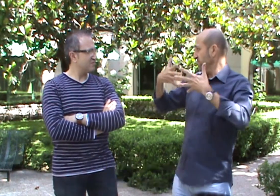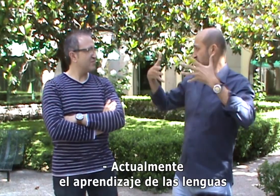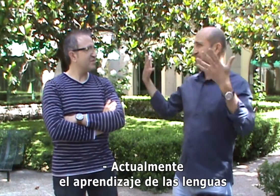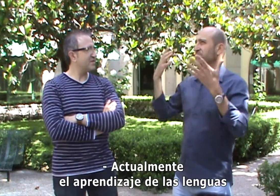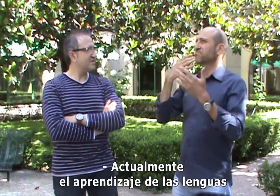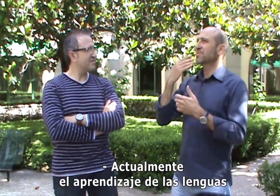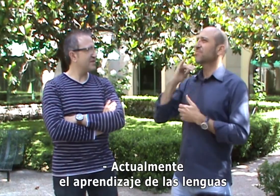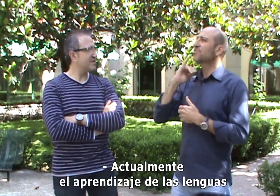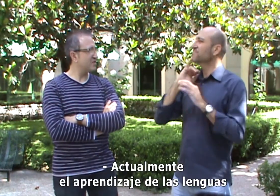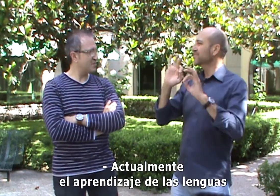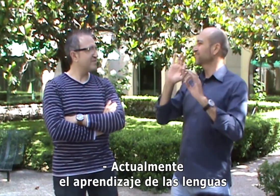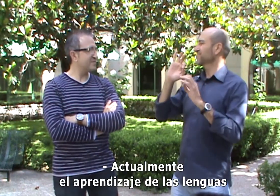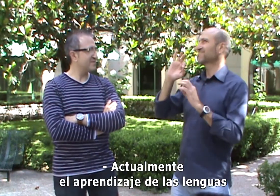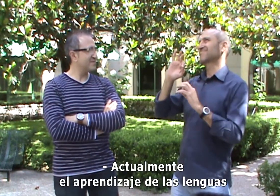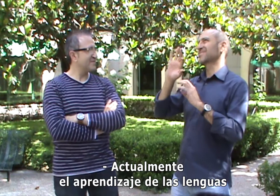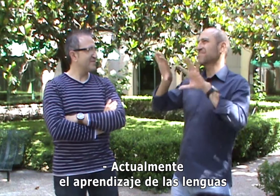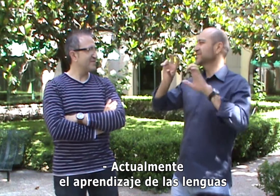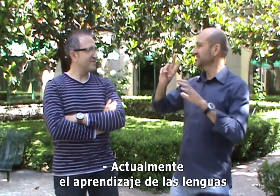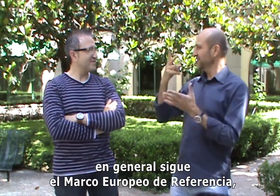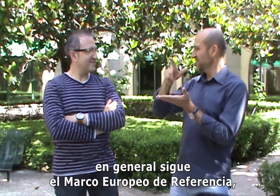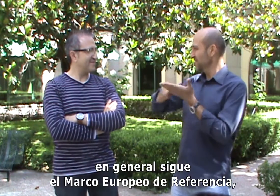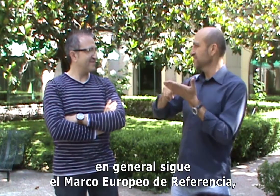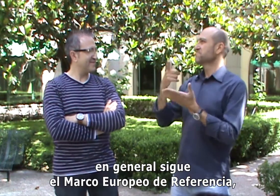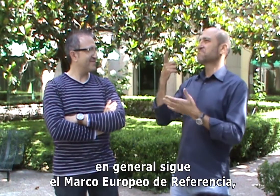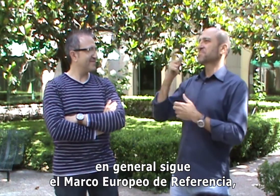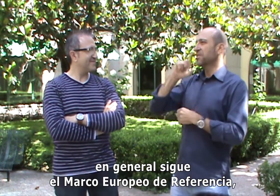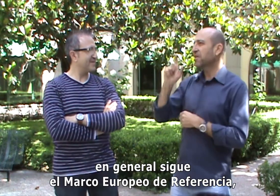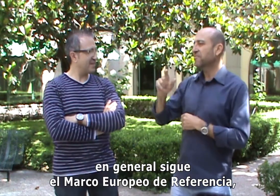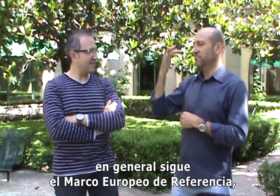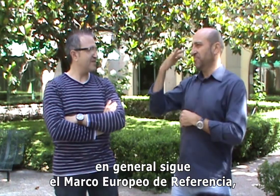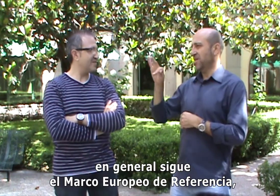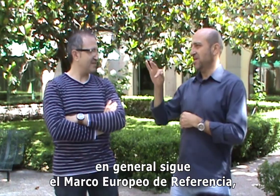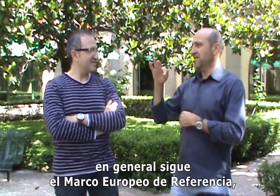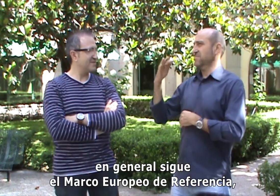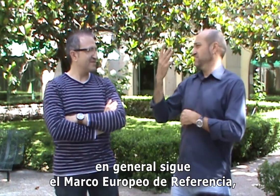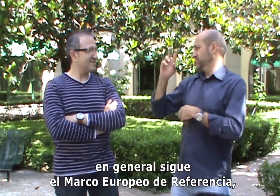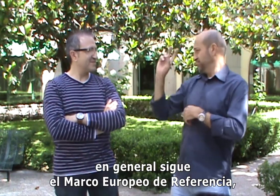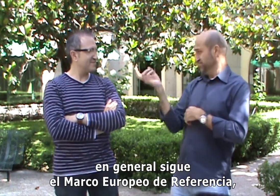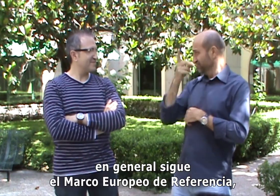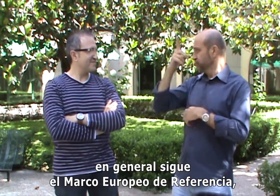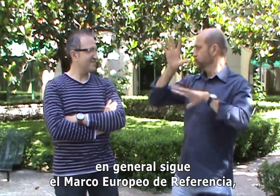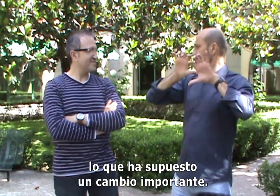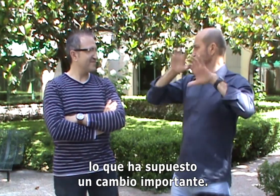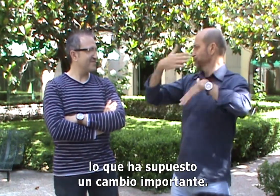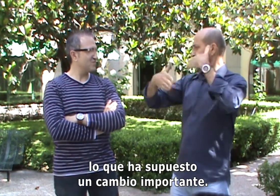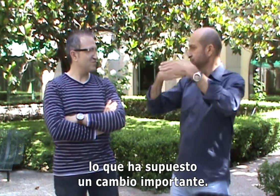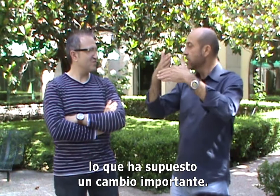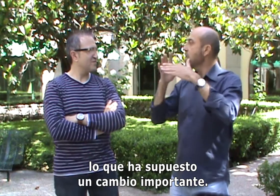Actualmente, el aprendizaje de las lenguas en general sigue el marco europeo de referencia, lo que ha supuesto un cambio importante.